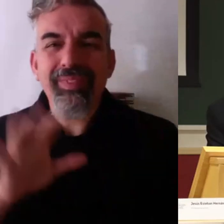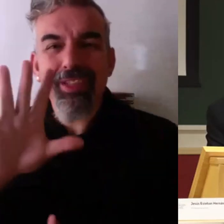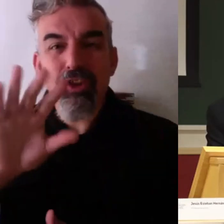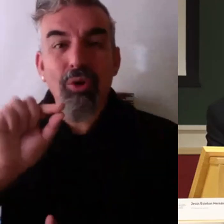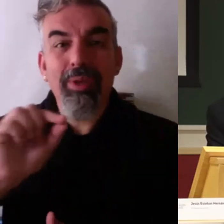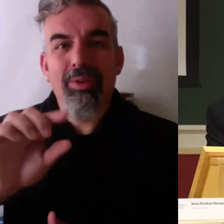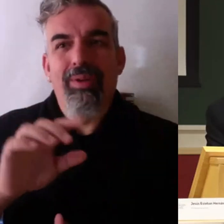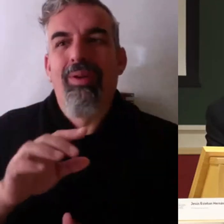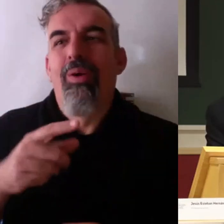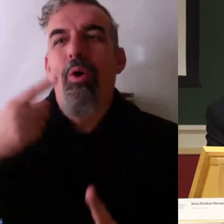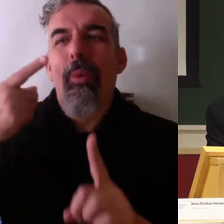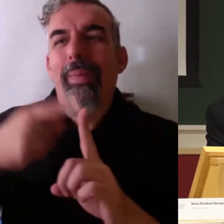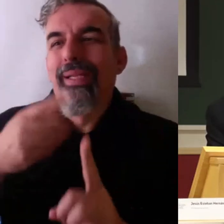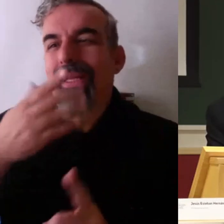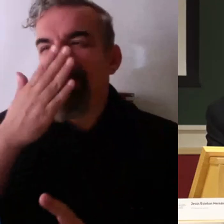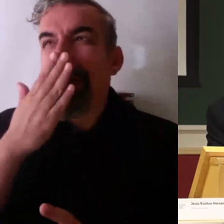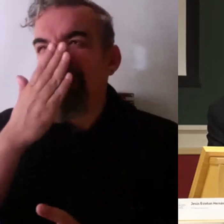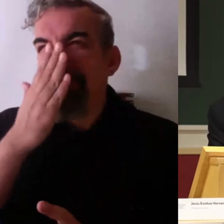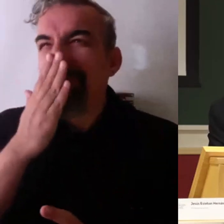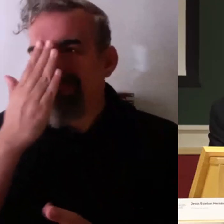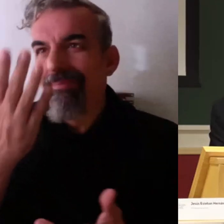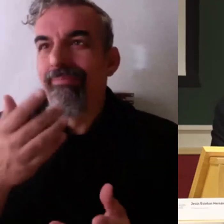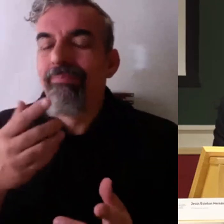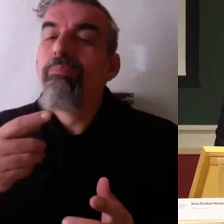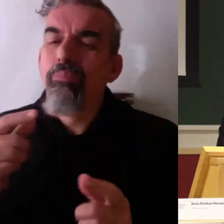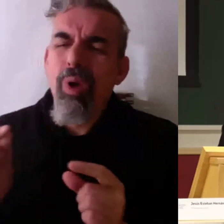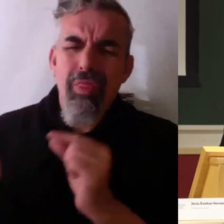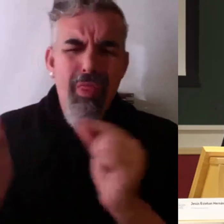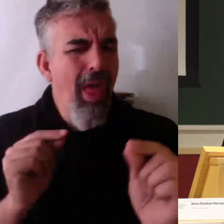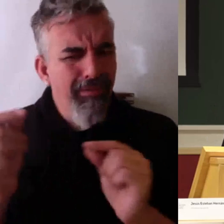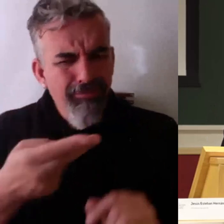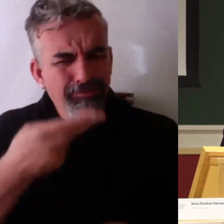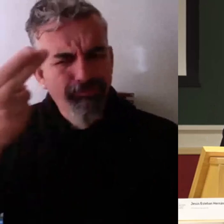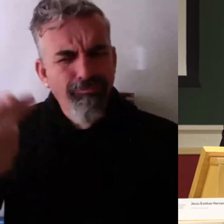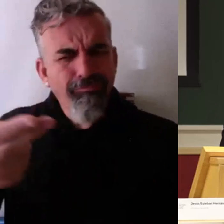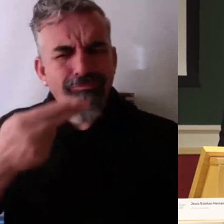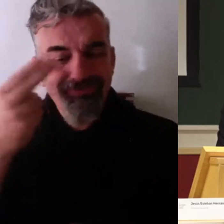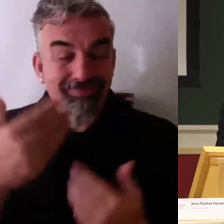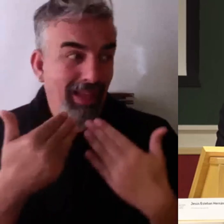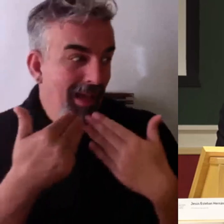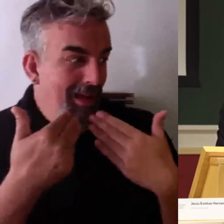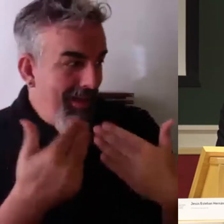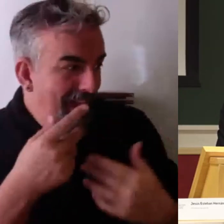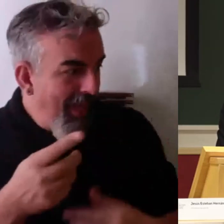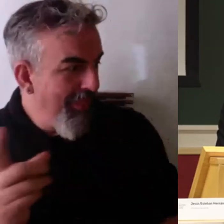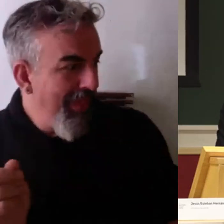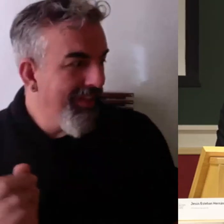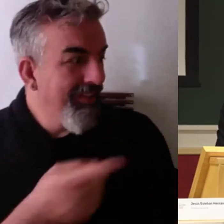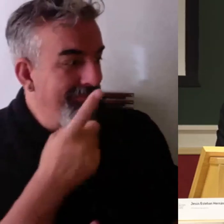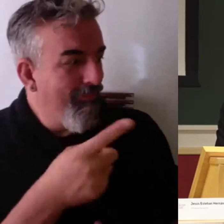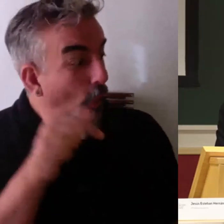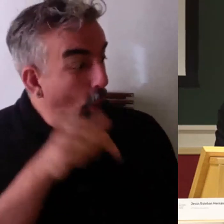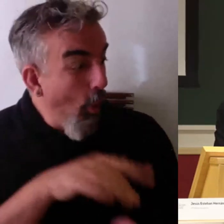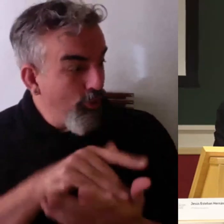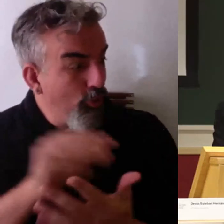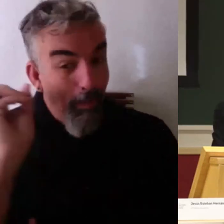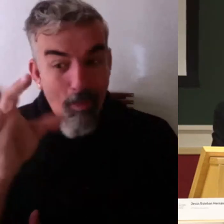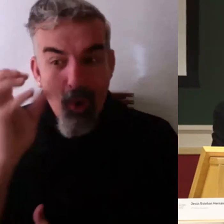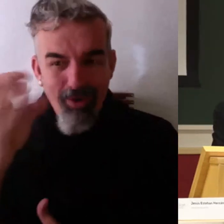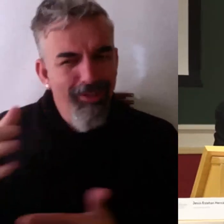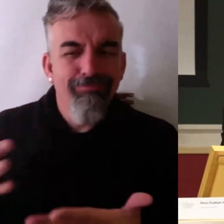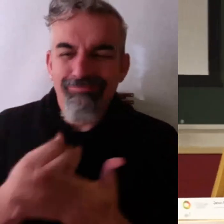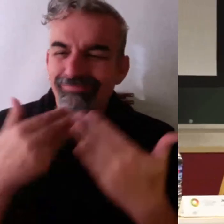rematar un poco la mesa yo creo que sido una mesa muy interesante agradezco a todos los ponentes de la mesa su